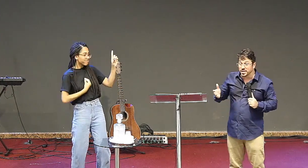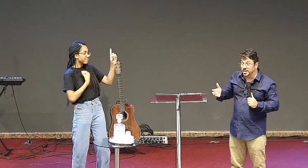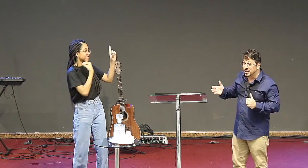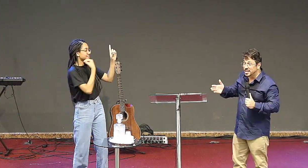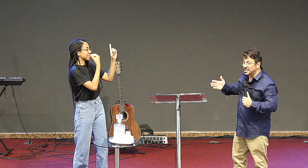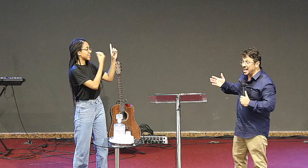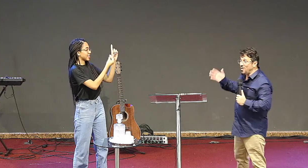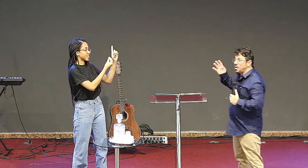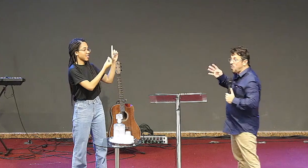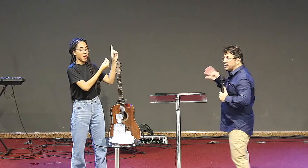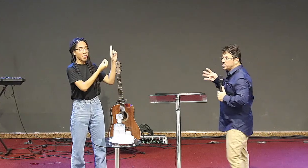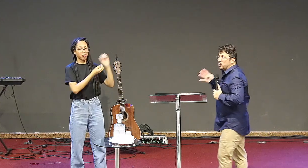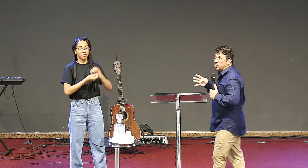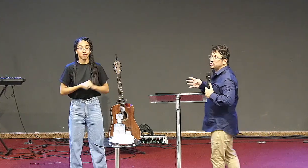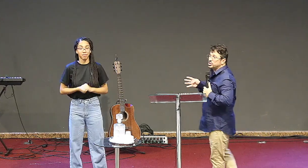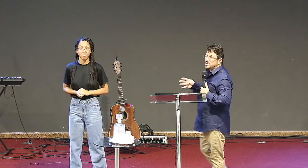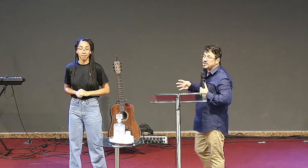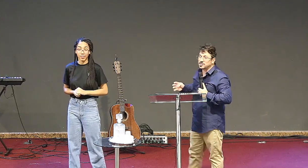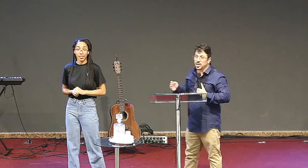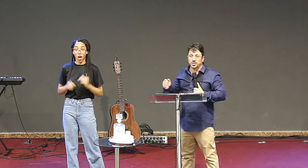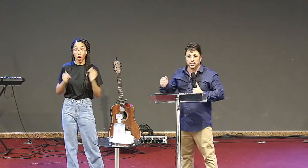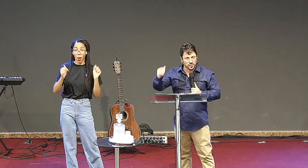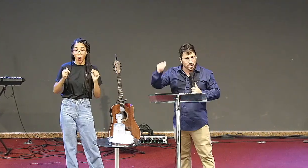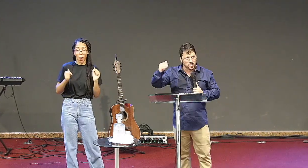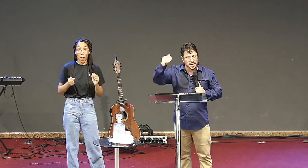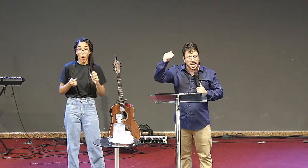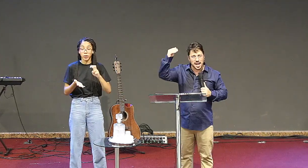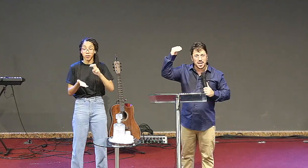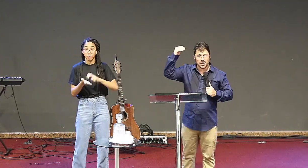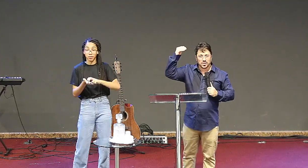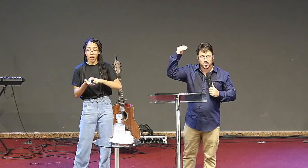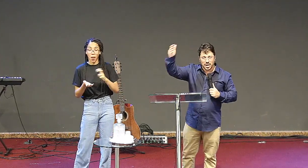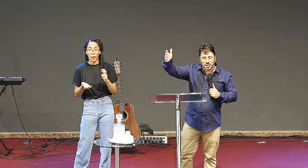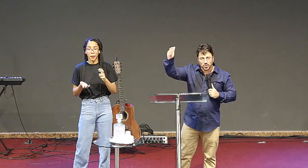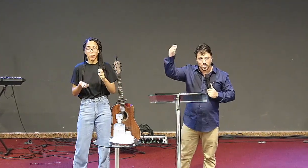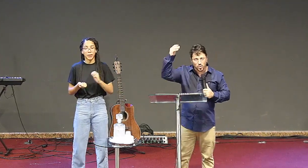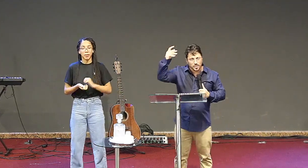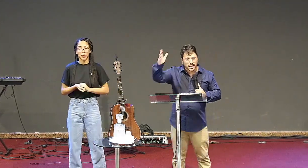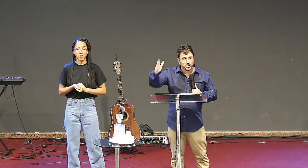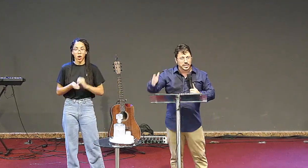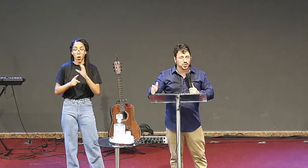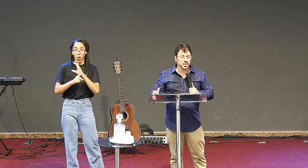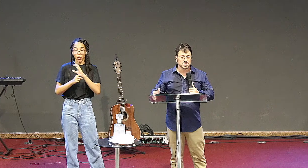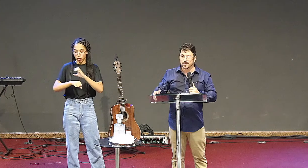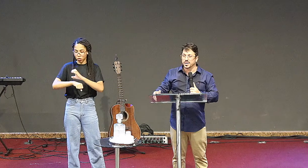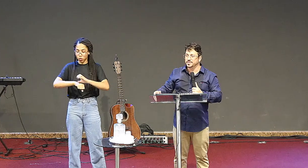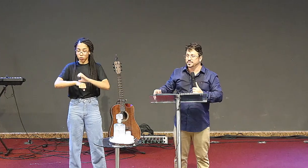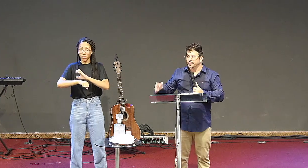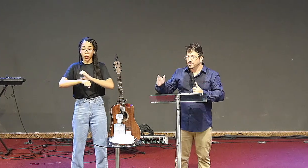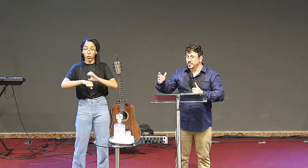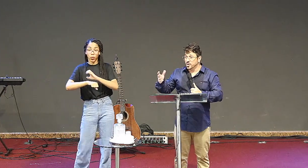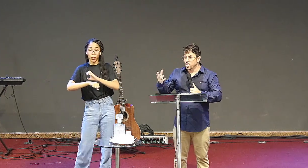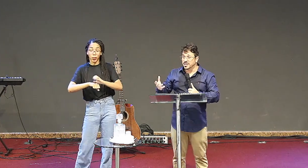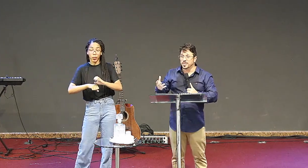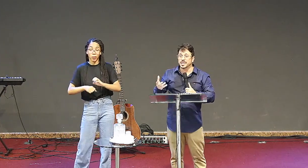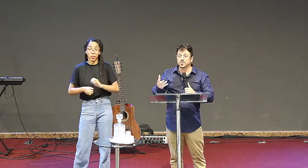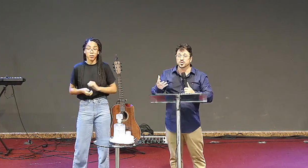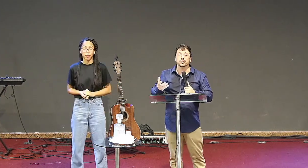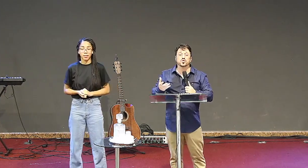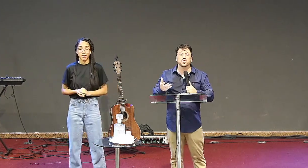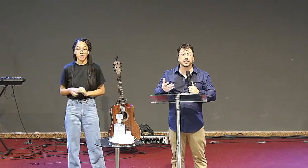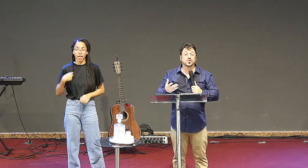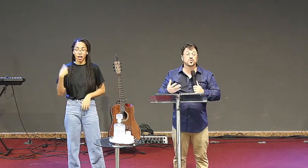hoje pela manhã, na aula 4 do curso de intercessão, a gente vai publicar no meu canal no YouTube, aí no início da semana, nós